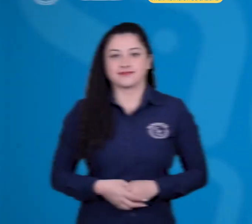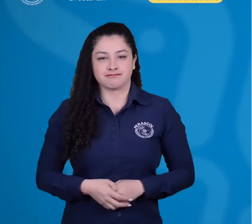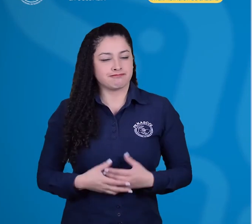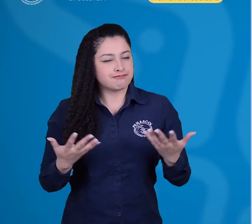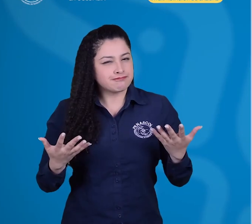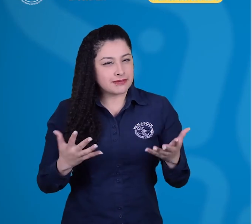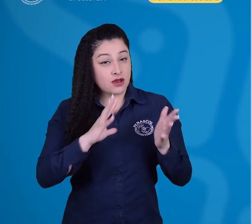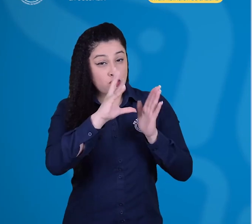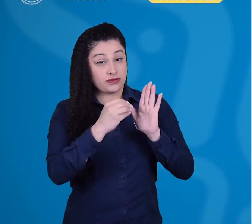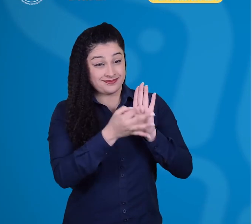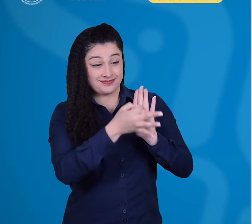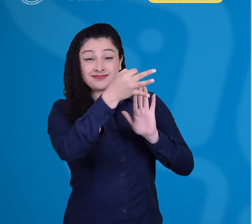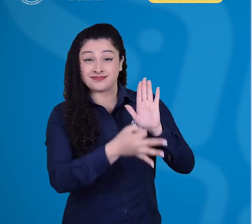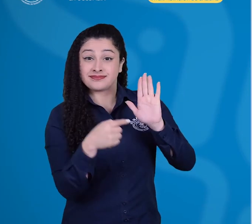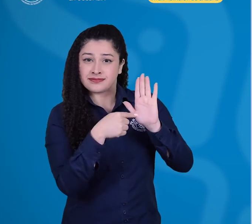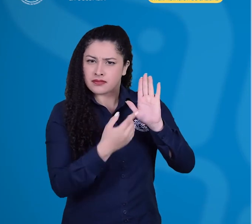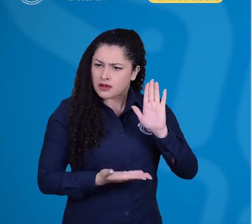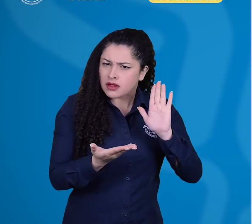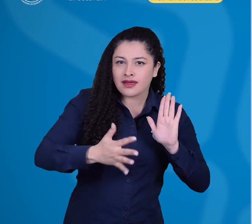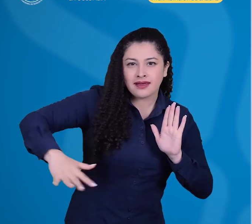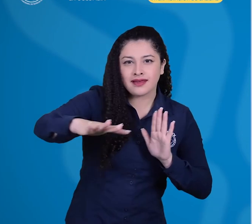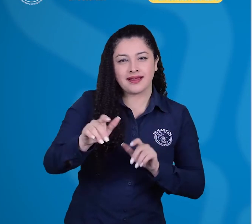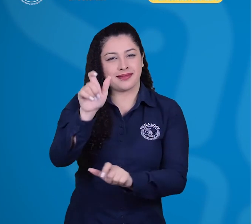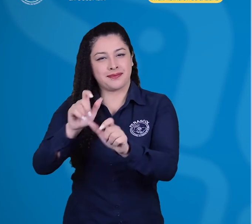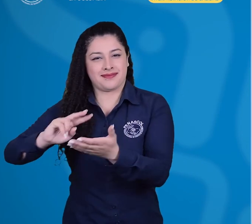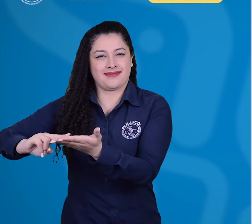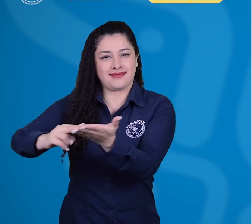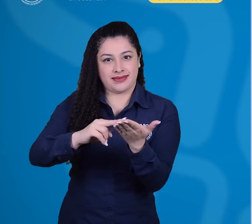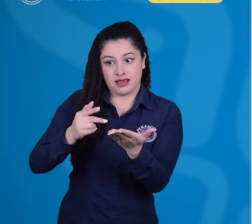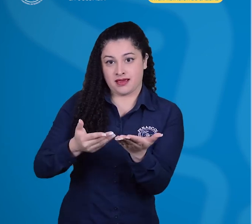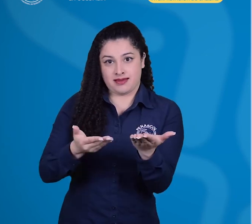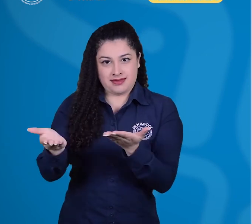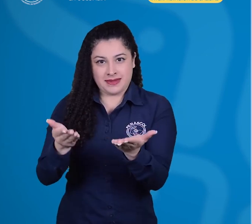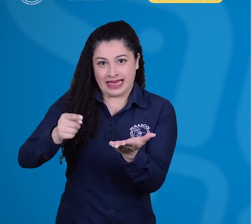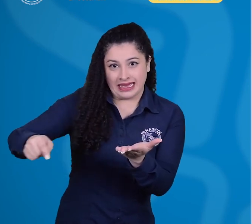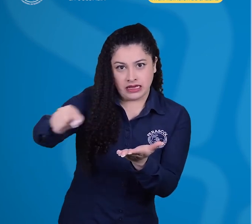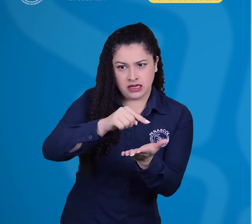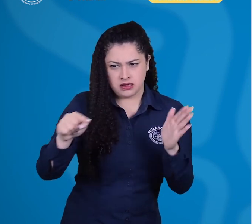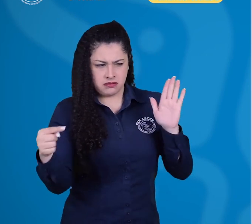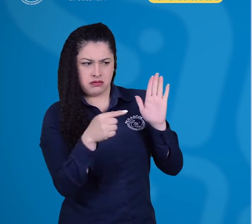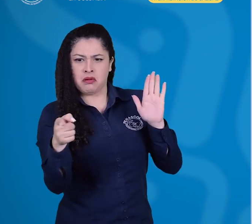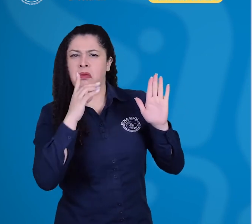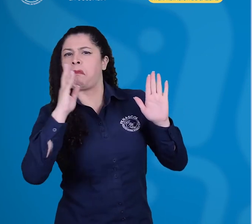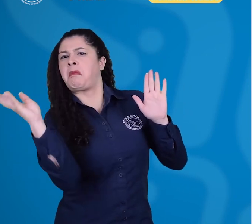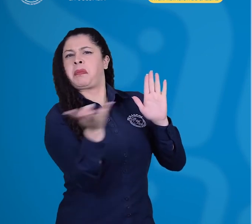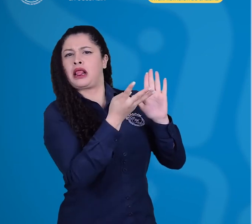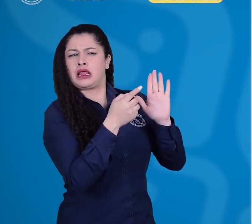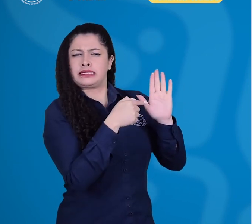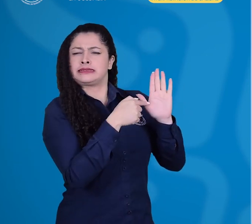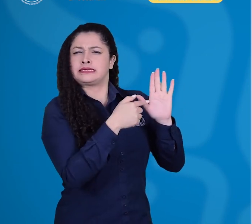En relación con las presuntas violaciones o casos de afición ética del servicio, se propone desde la